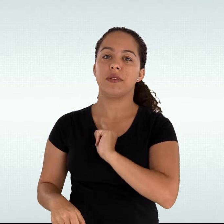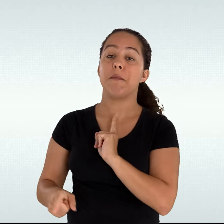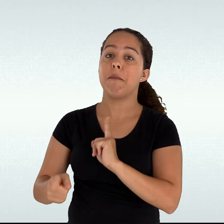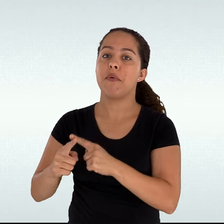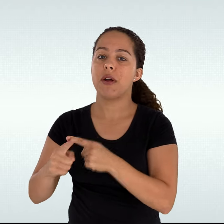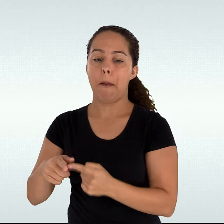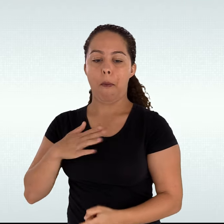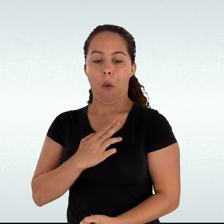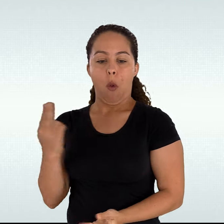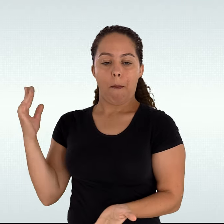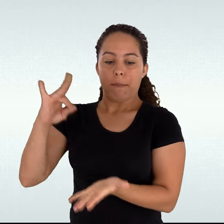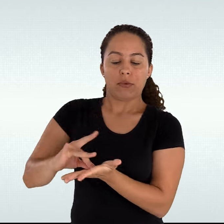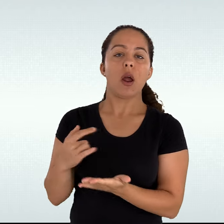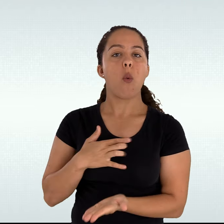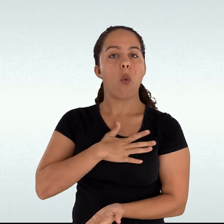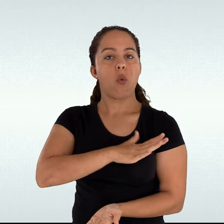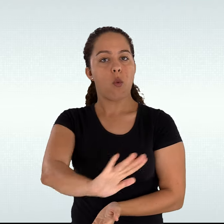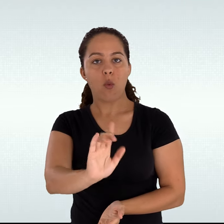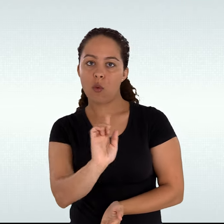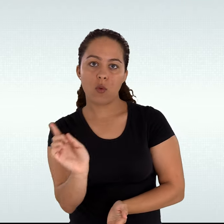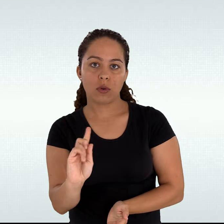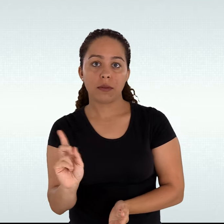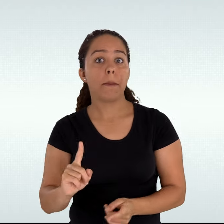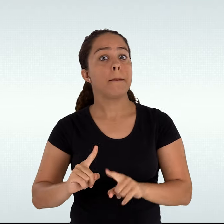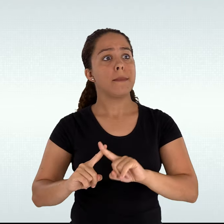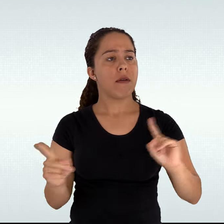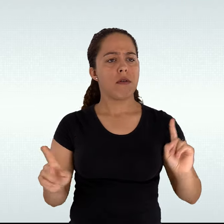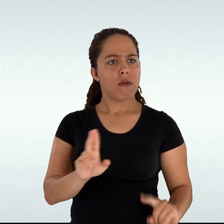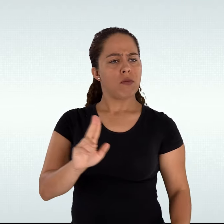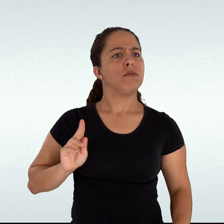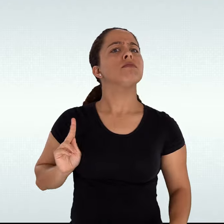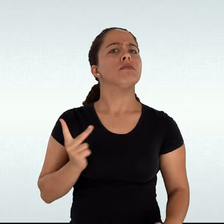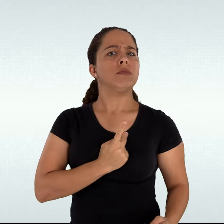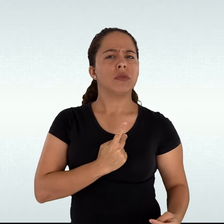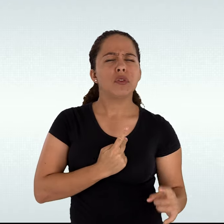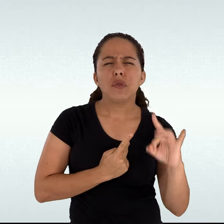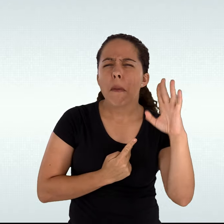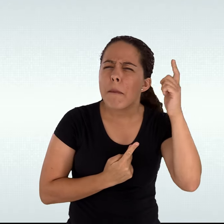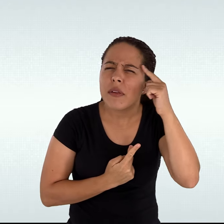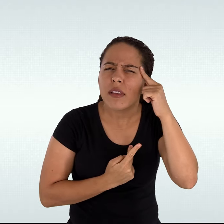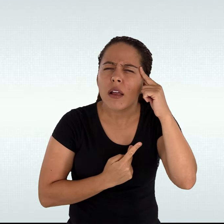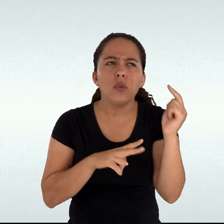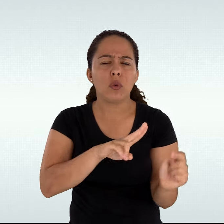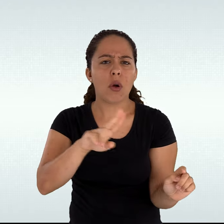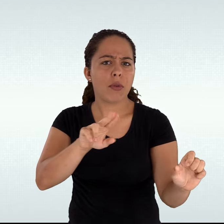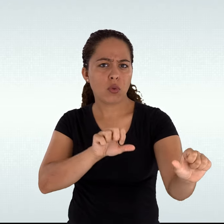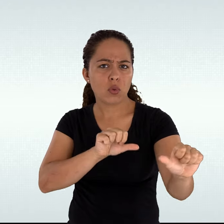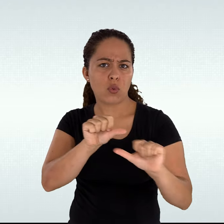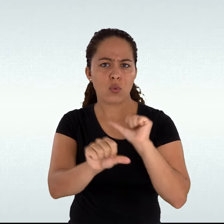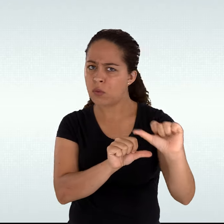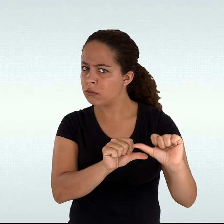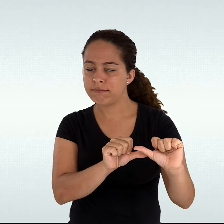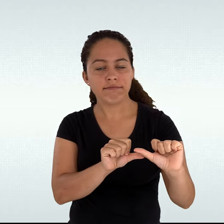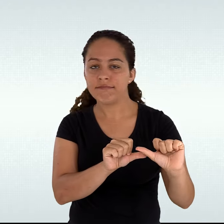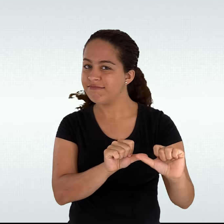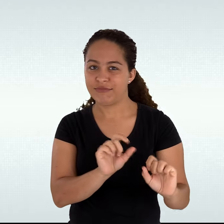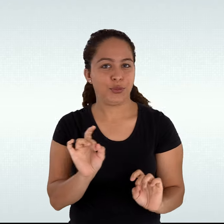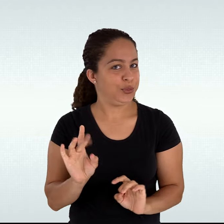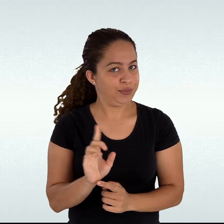do nome civil. Porém, ele representa muito mais do que uma simples troca de nome. É a designação